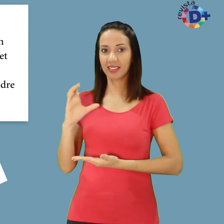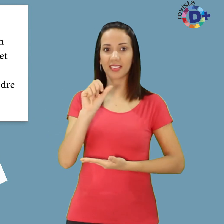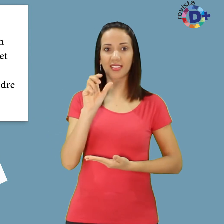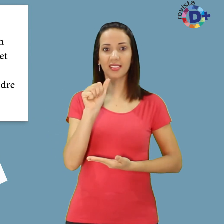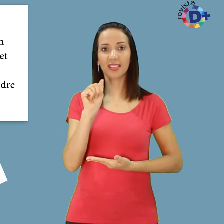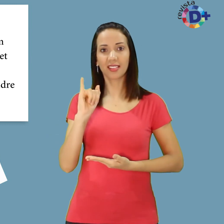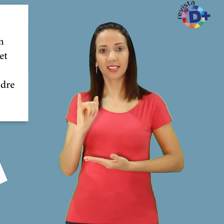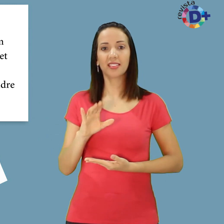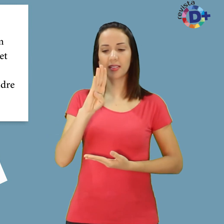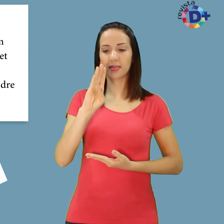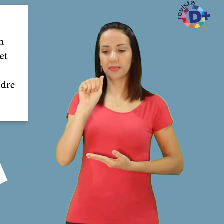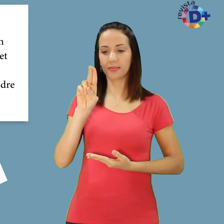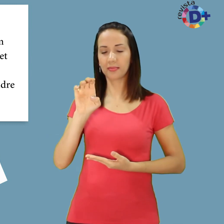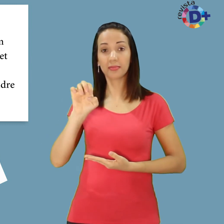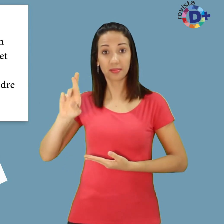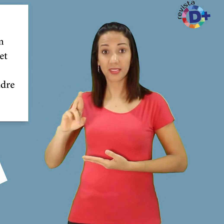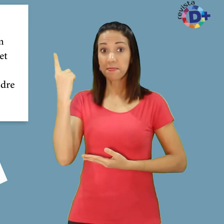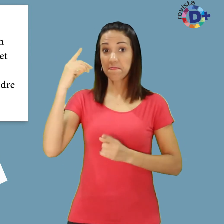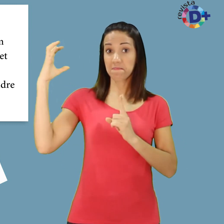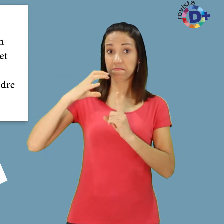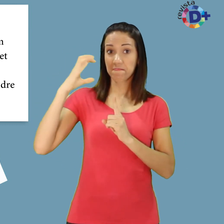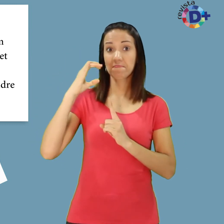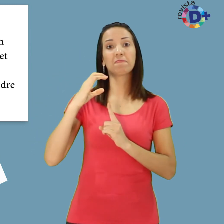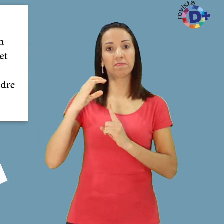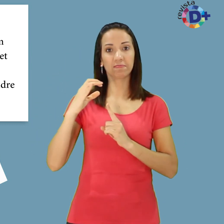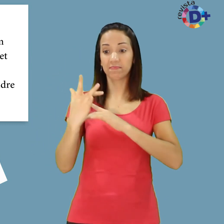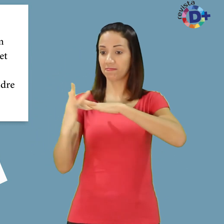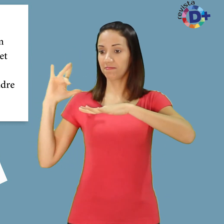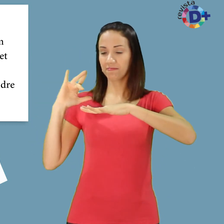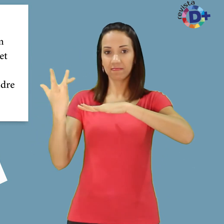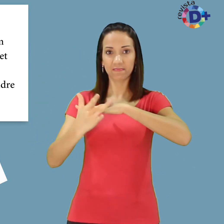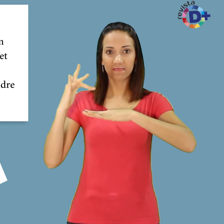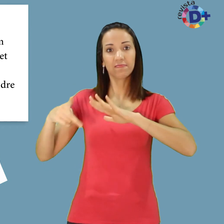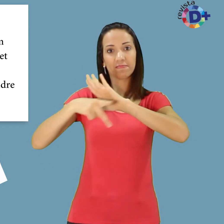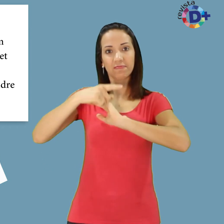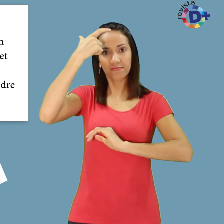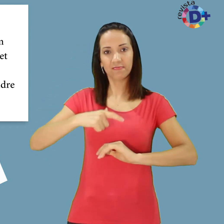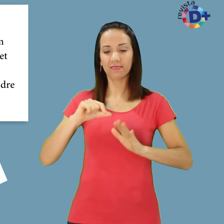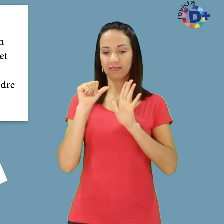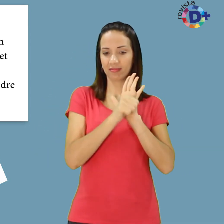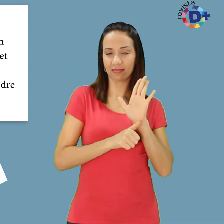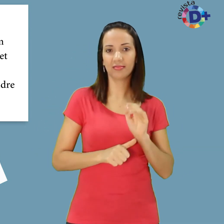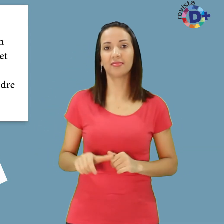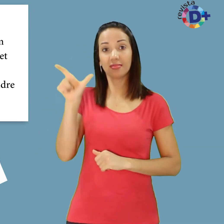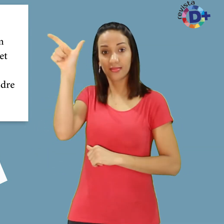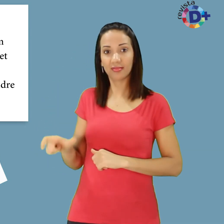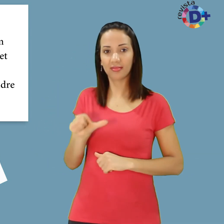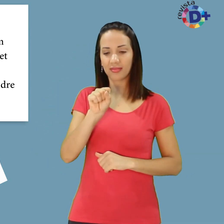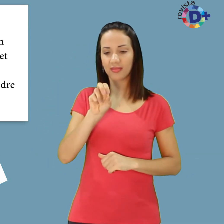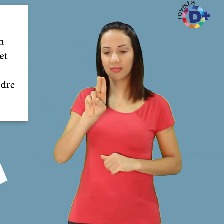Primeira Influenciadora Digital do Mundo com Síndrome de Down E Suellen Almeida, Influenciadora